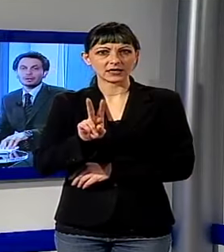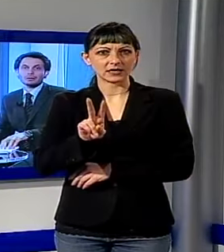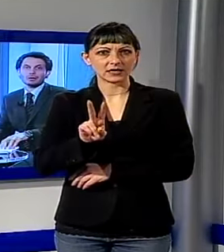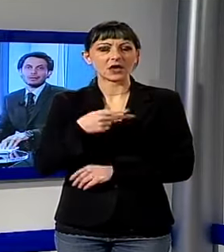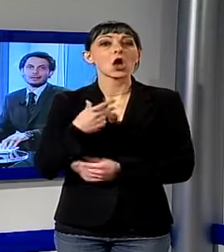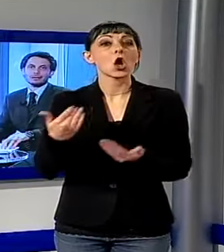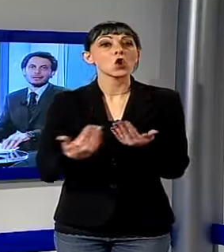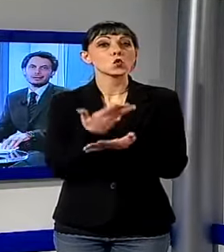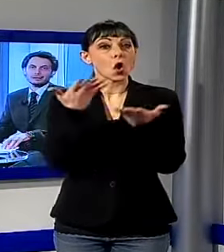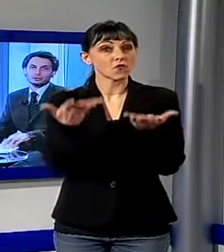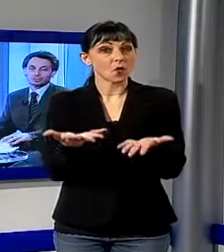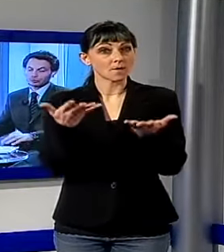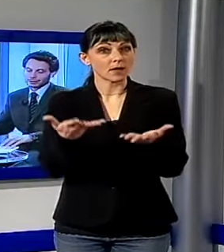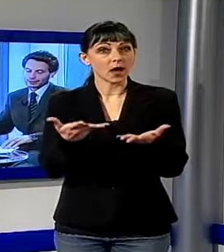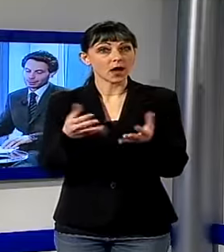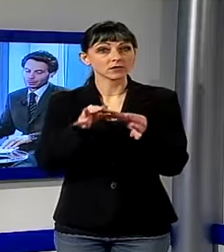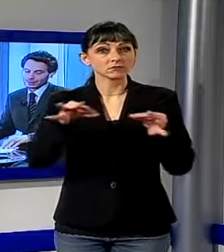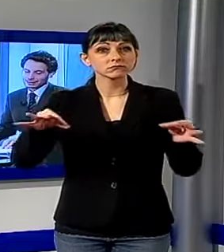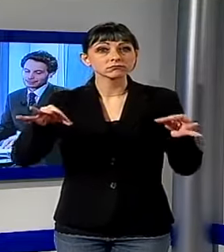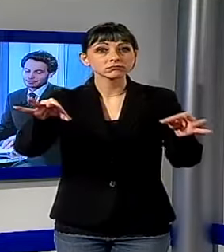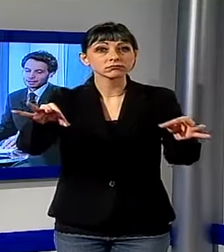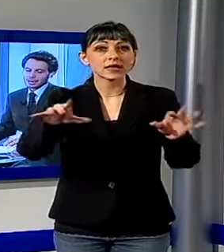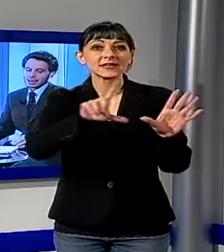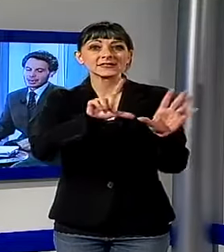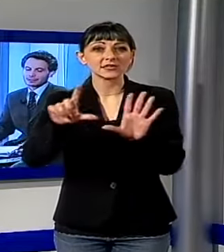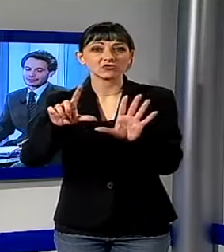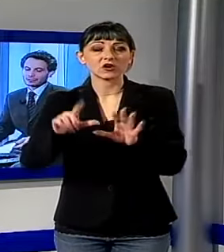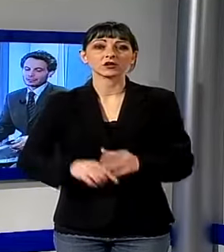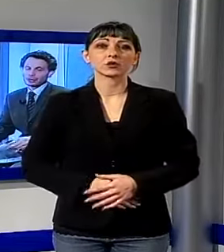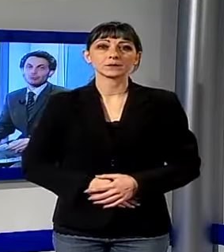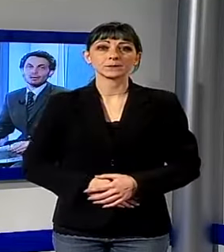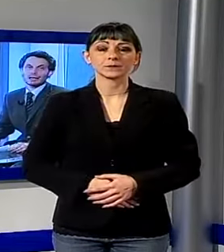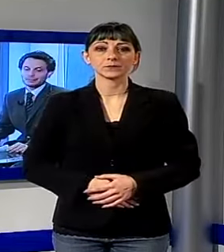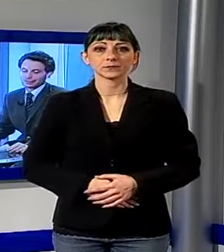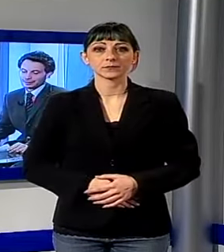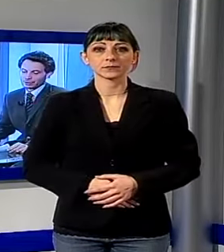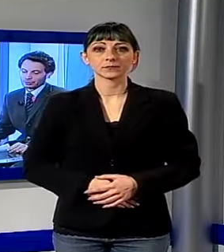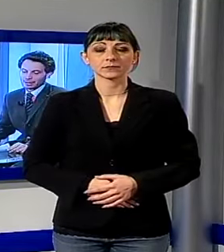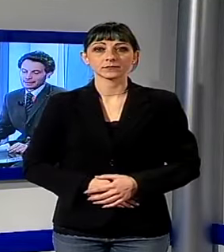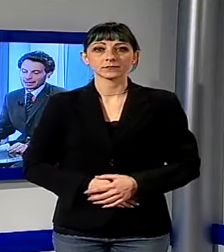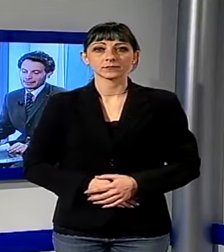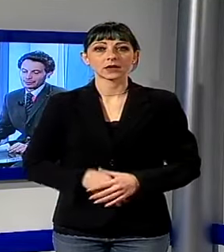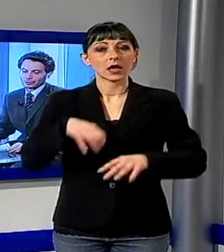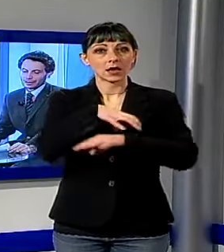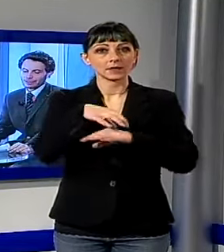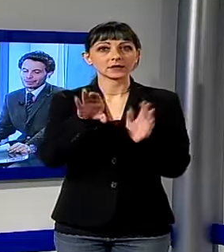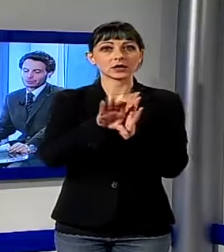avrà un'area di ben 700 metri quadrati le amministrazioni comunali di Massarosa e Camaiore hanno emesso un